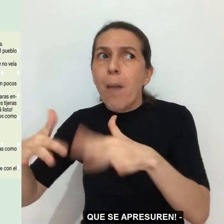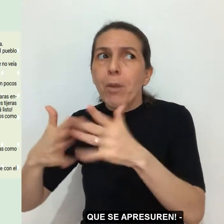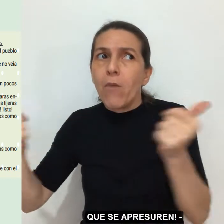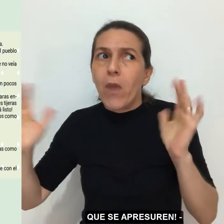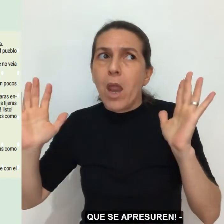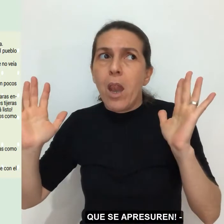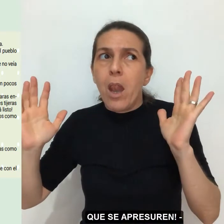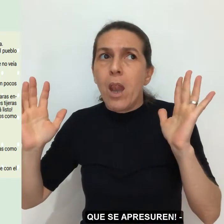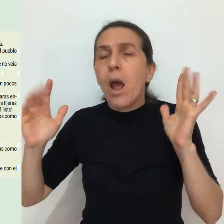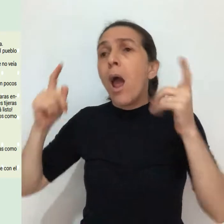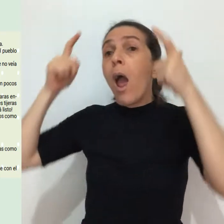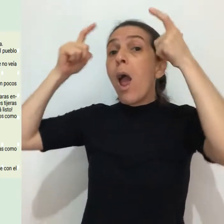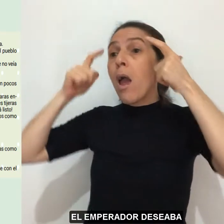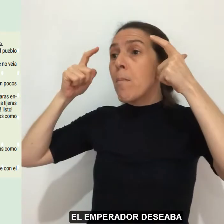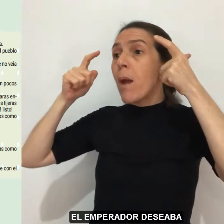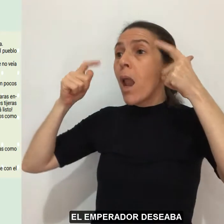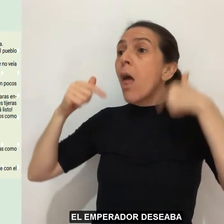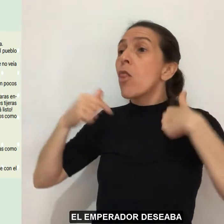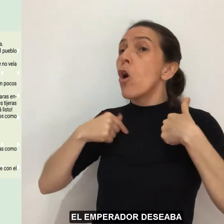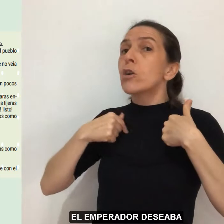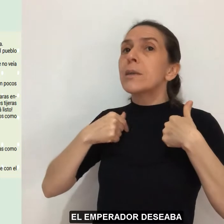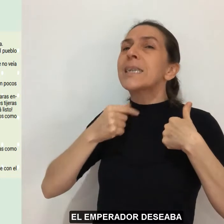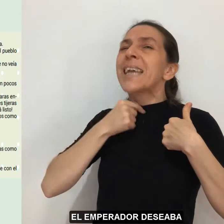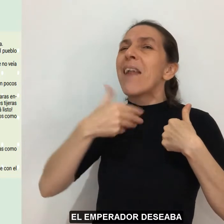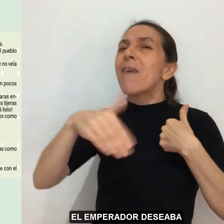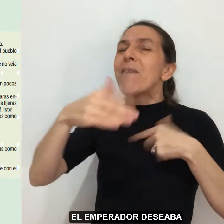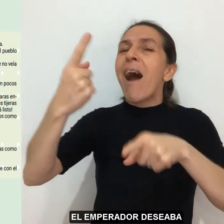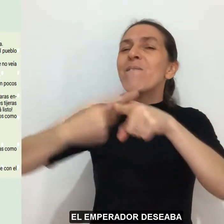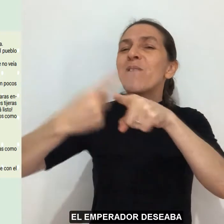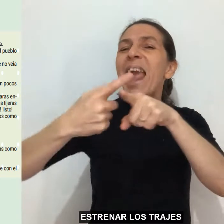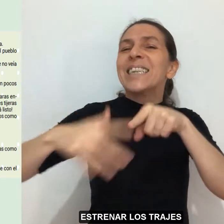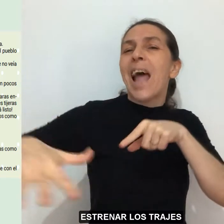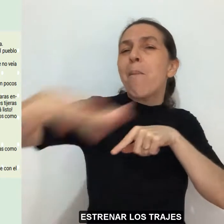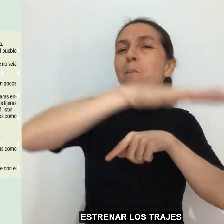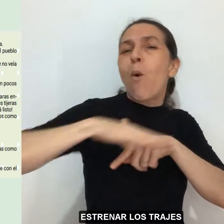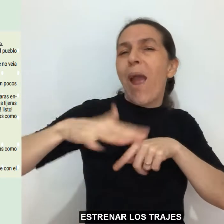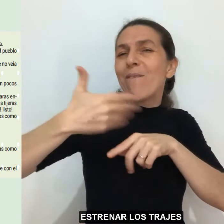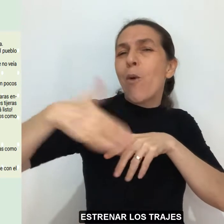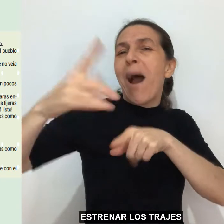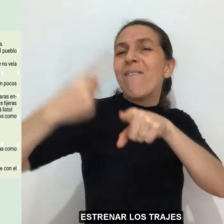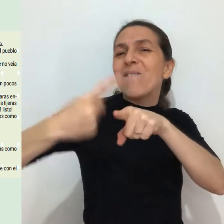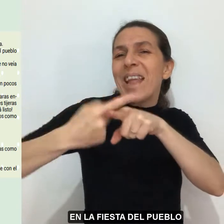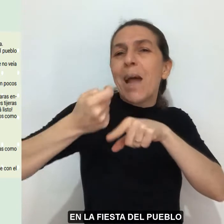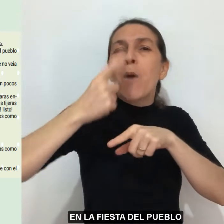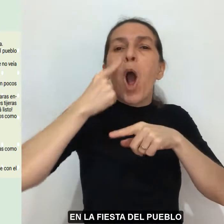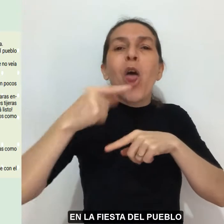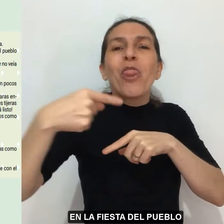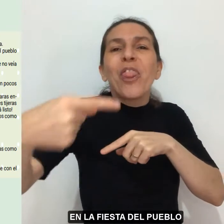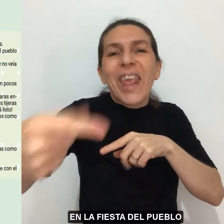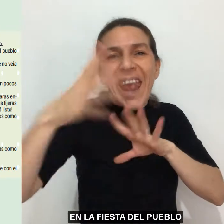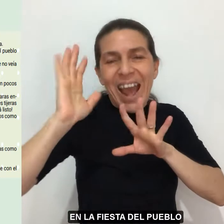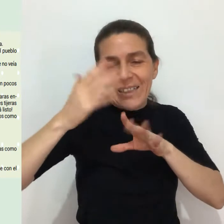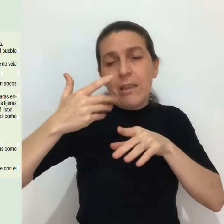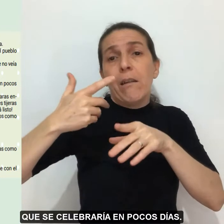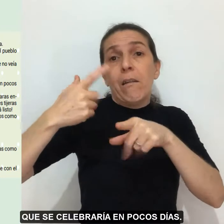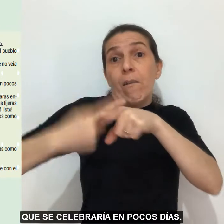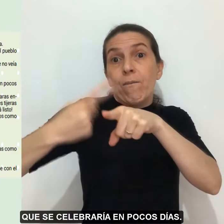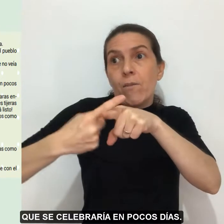apresuren. El emperador deseaba estrenar los trajes en la fiesta del pueblo que se